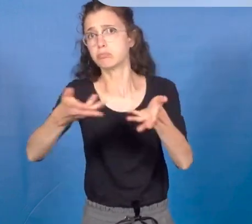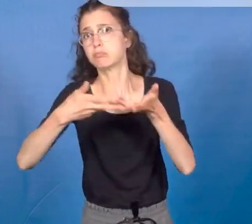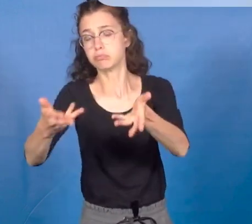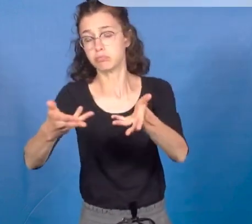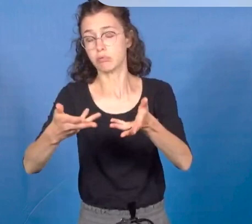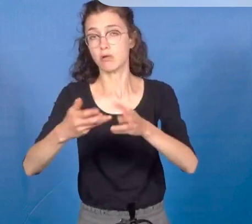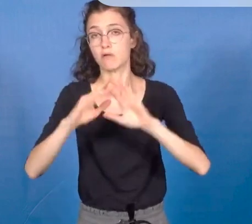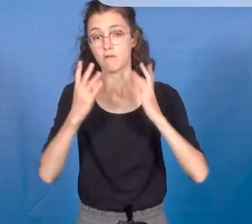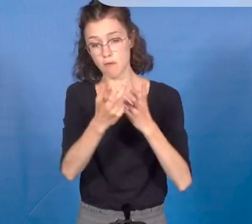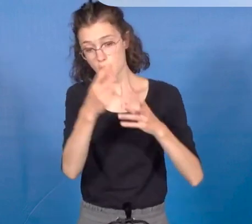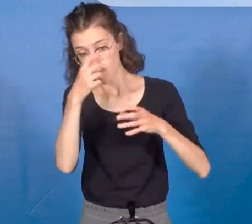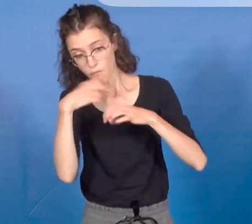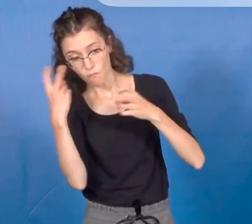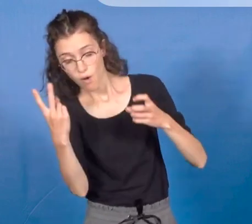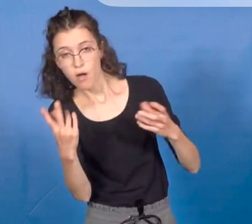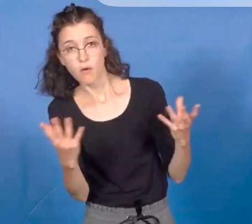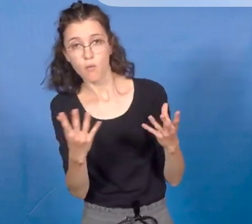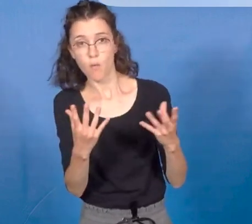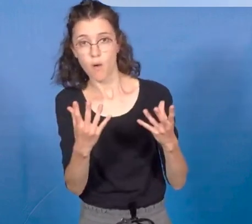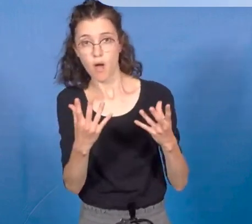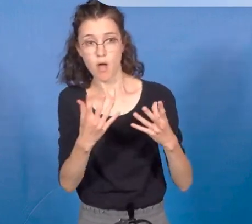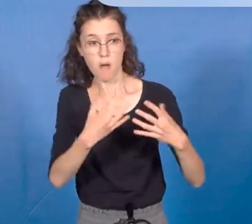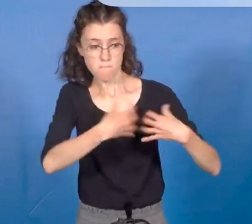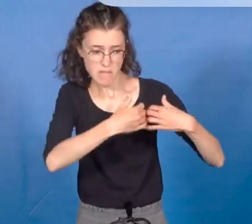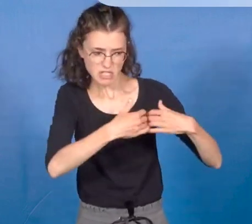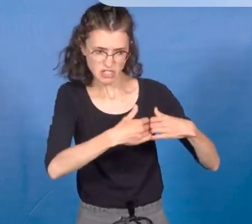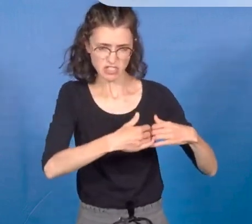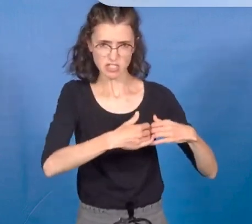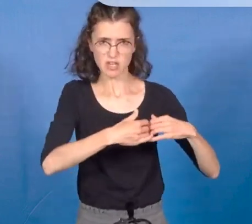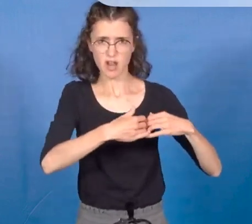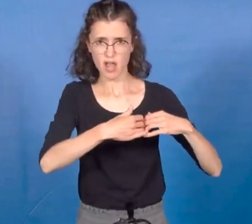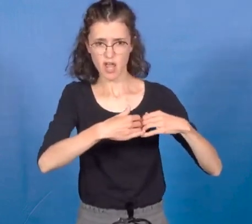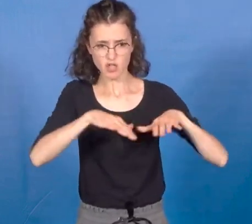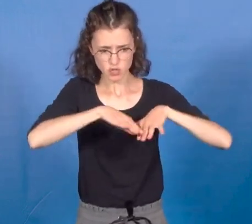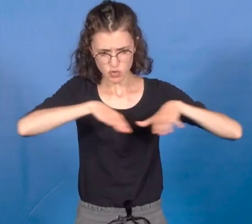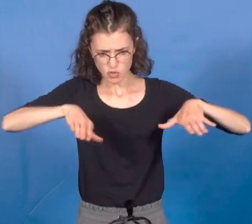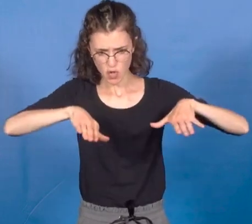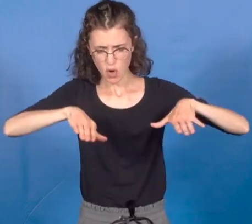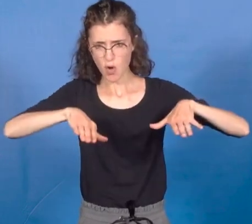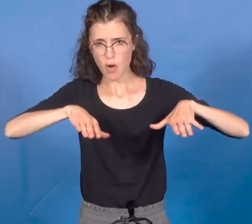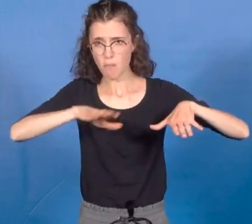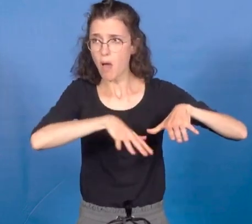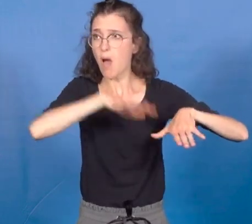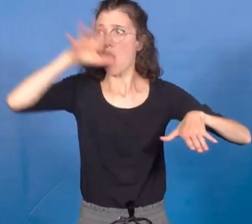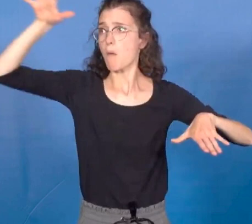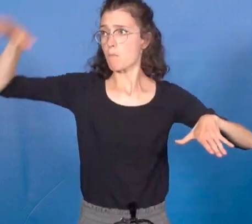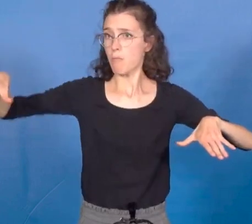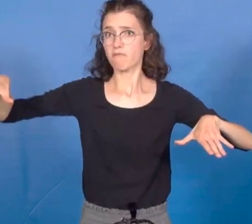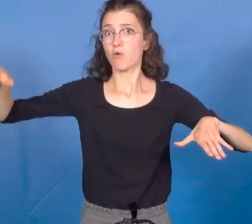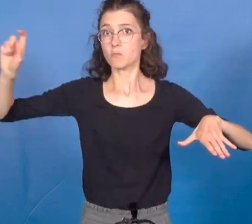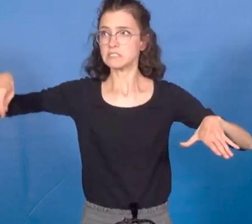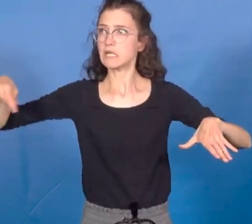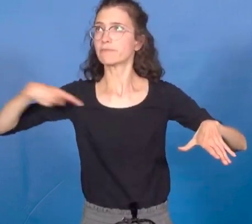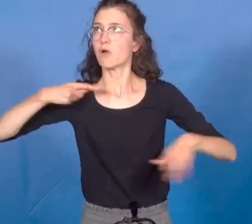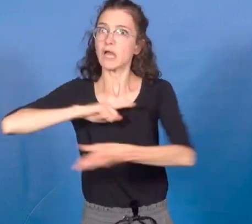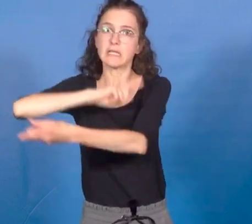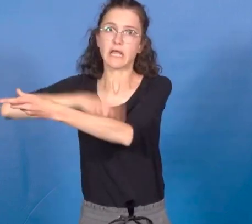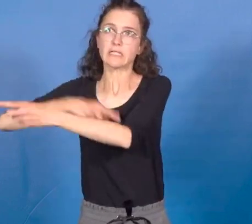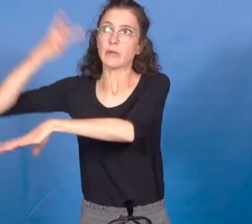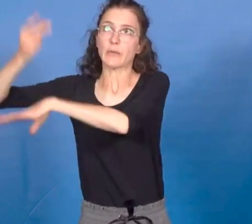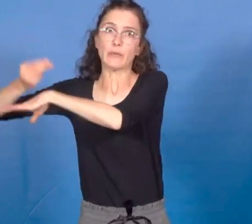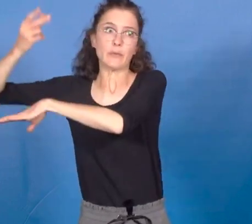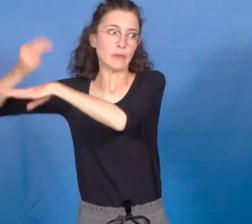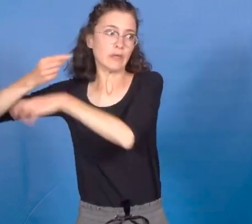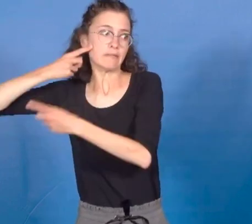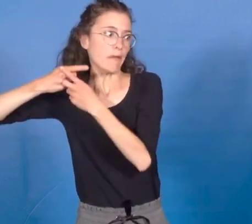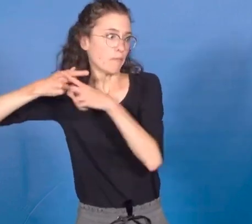-mécanisées en hors-sol qui demandent beaucoup d'énergie pour chauffer les serres sur du sable jusqu'à 40 tonnes